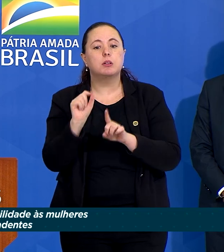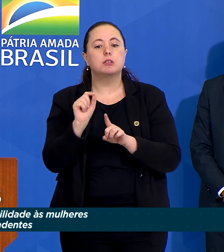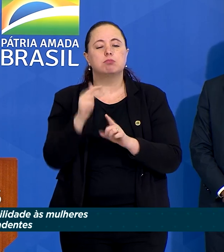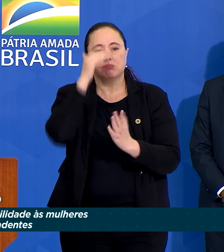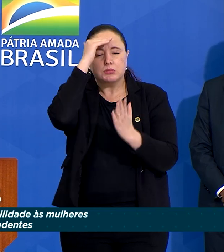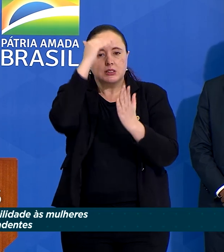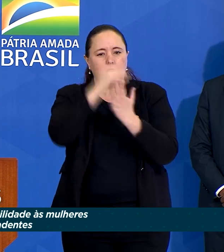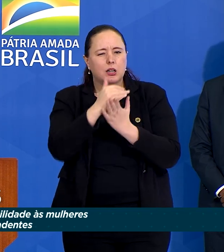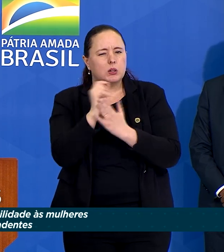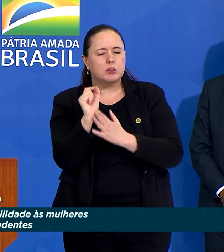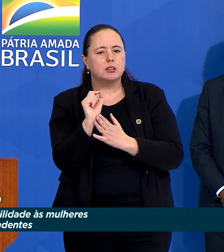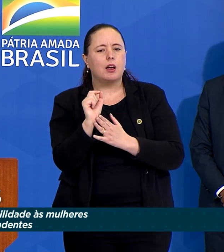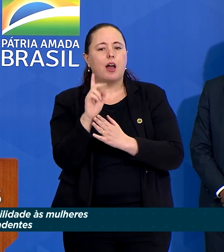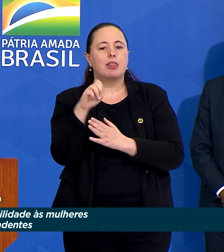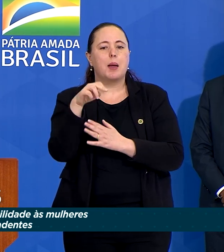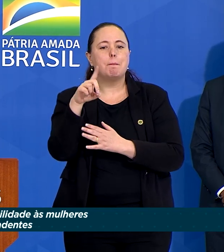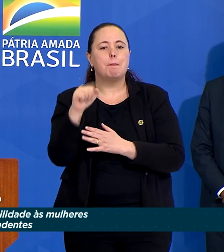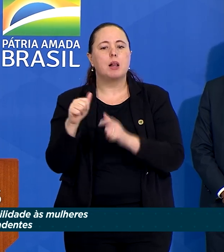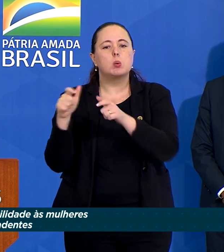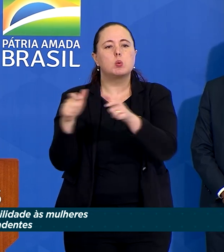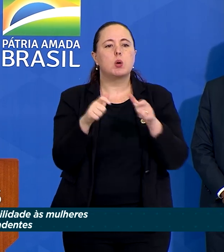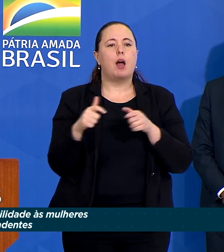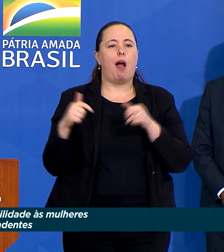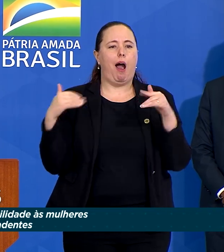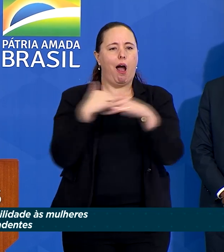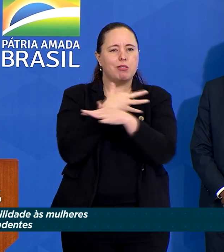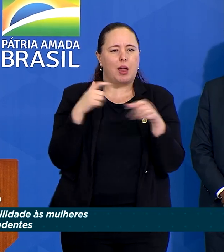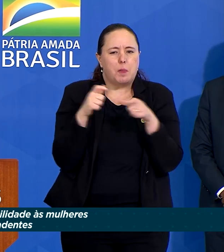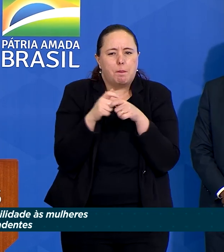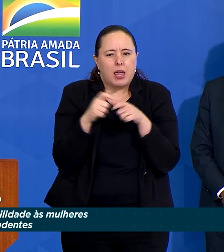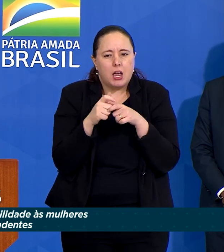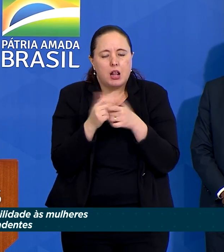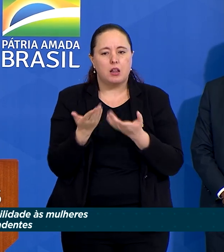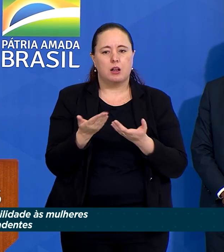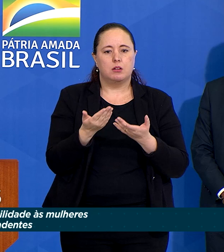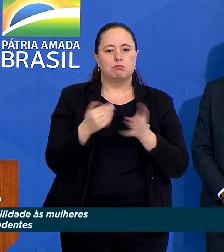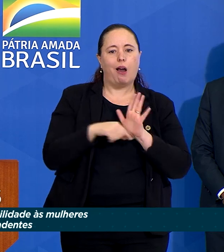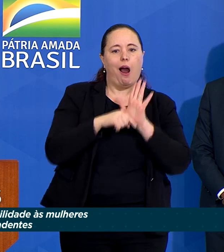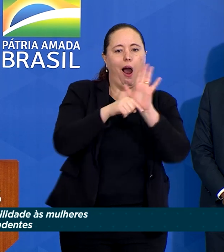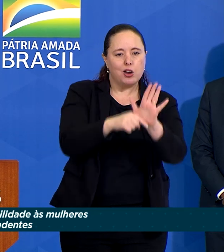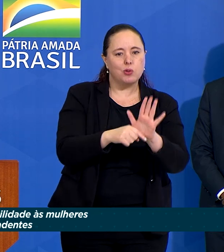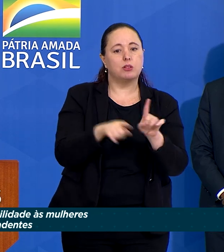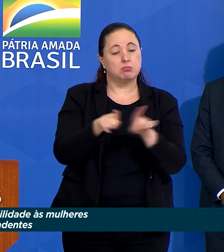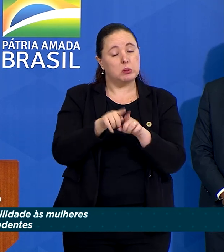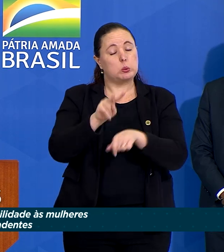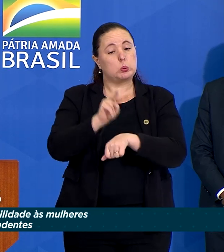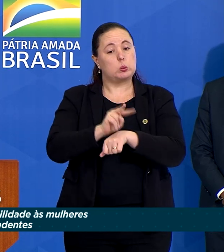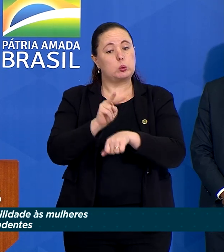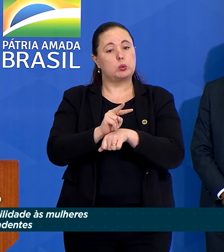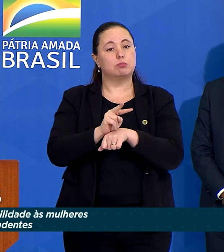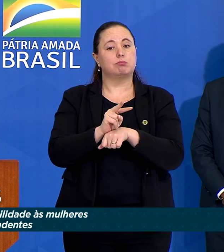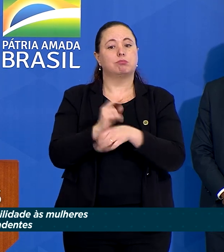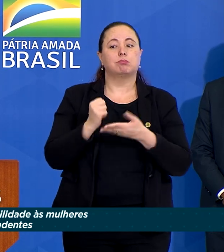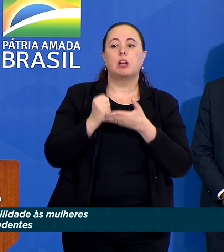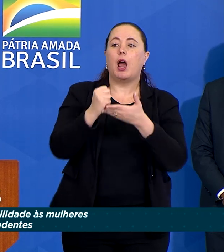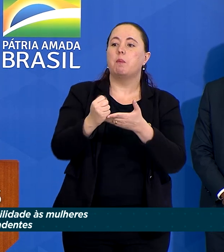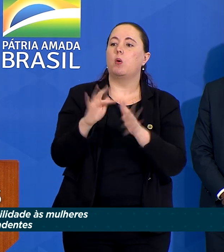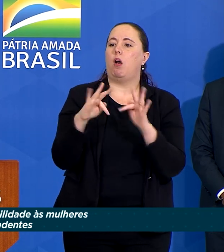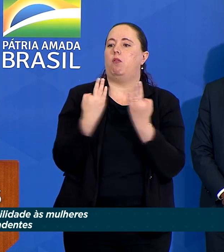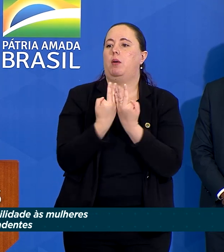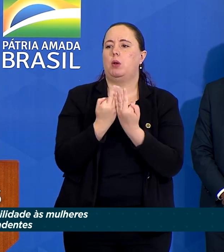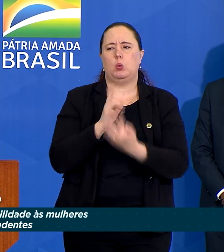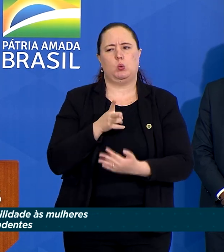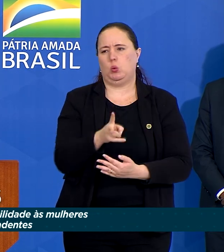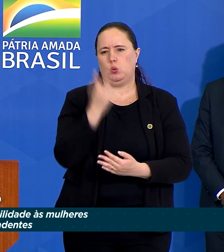demanda por alimentos nas grandes e pequenas cidades, assim como continuam a cuidar e a sustentar e alimentar as suas próprias